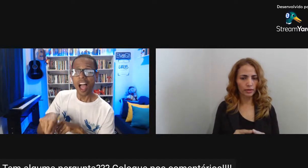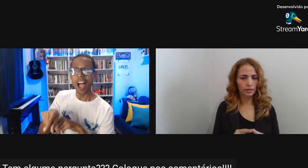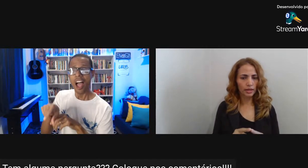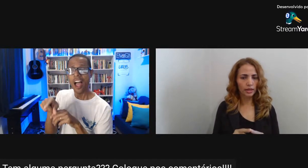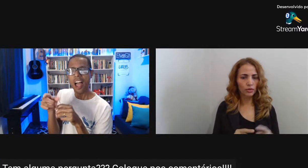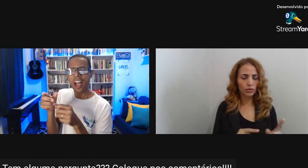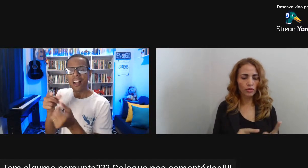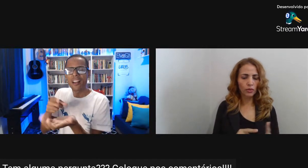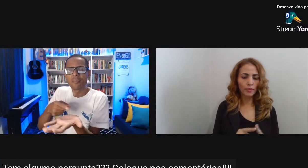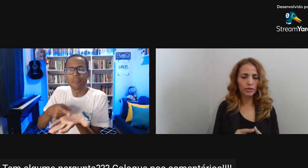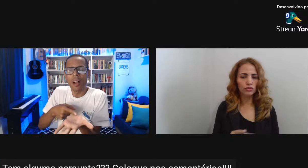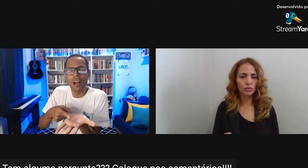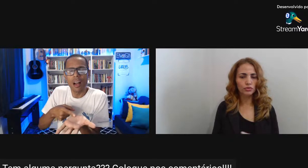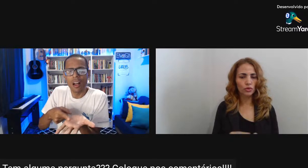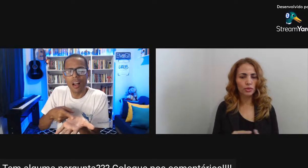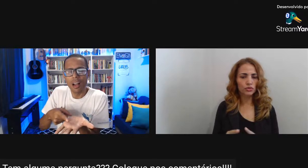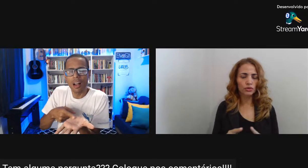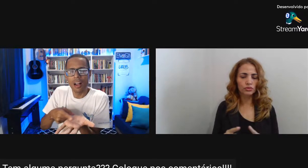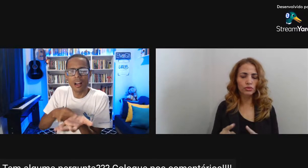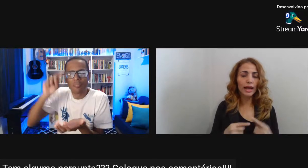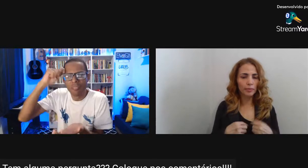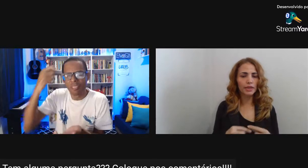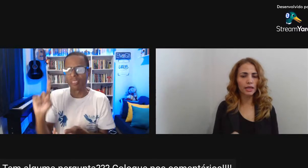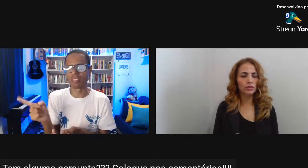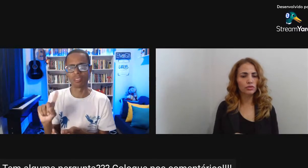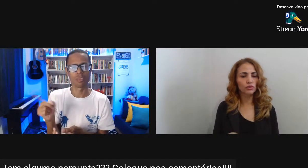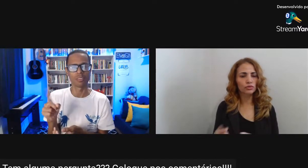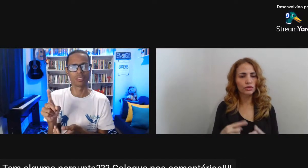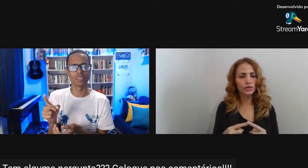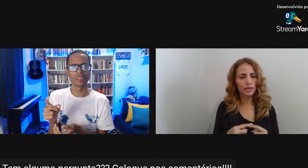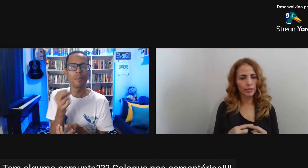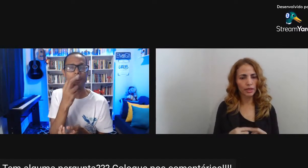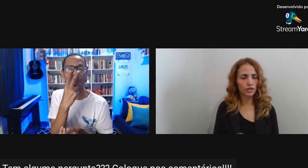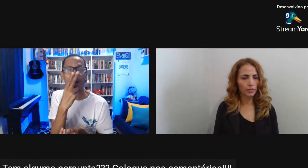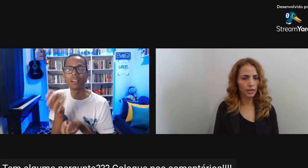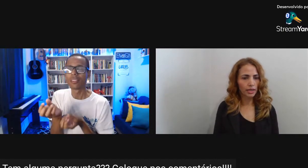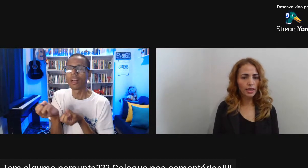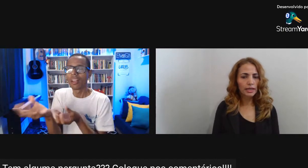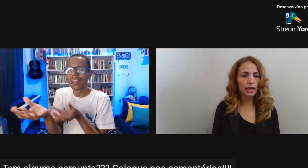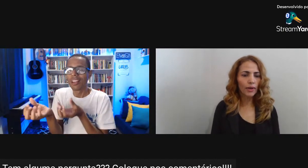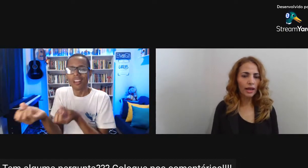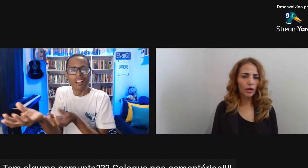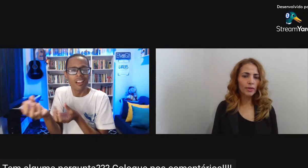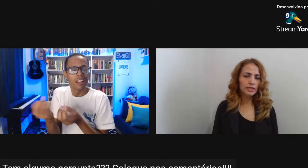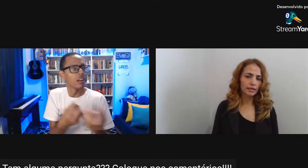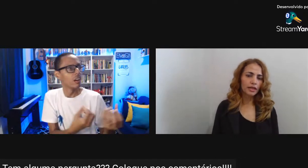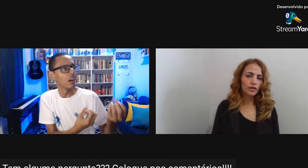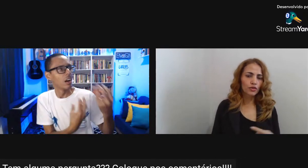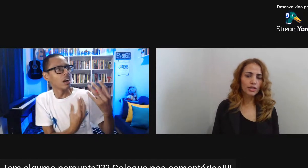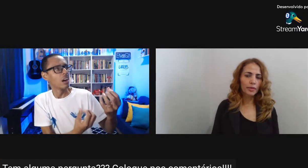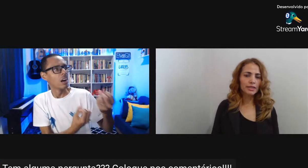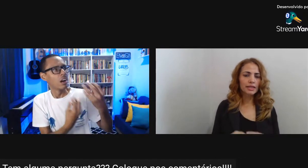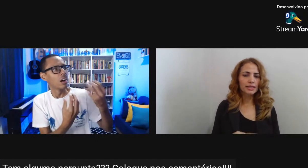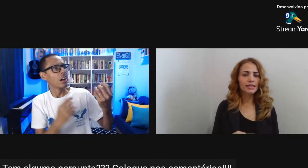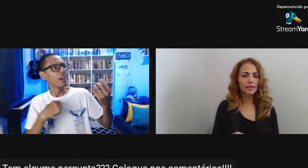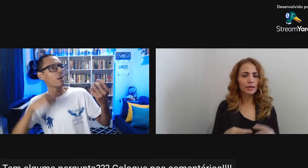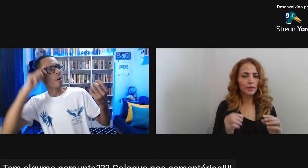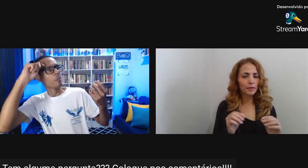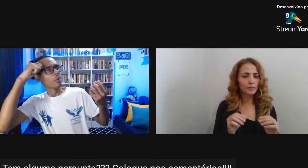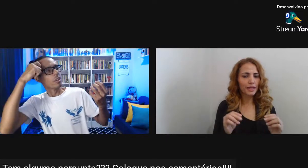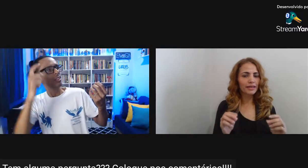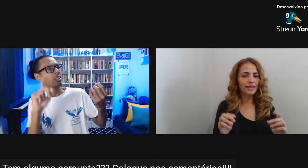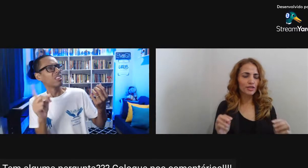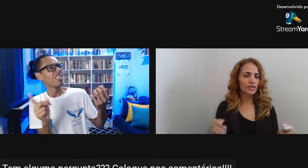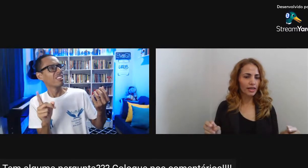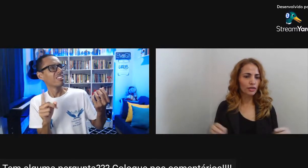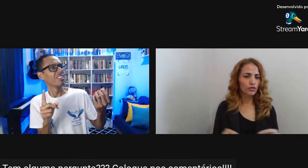Recíproca Eu aprendo Sobre a sua cultura Apreendo a sua cultura E você apreende a minha Não Ela é uma assim Você precisa se